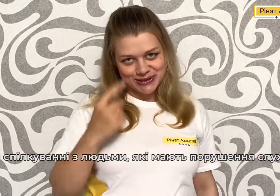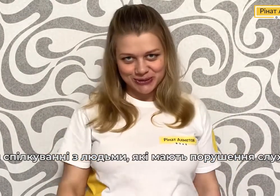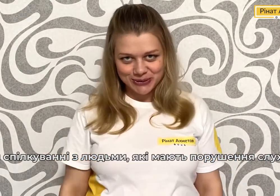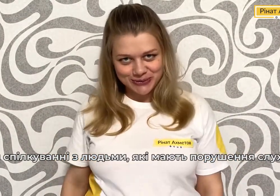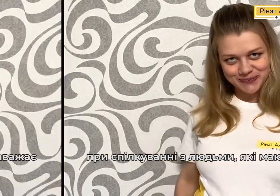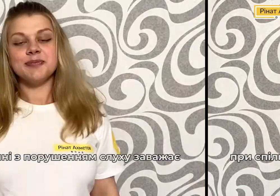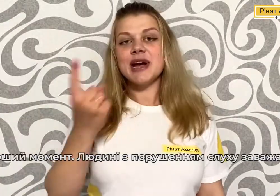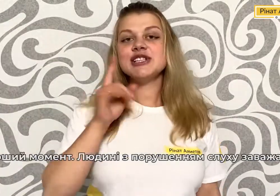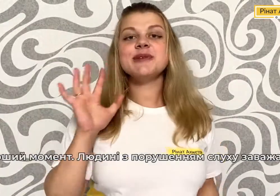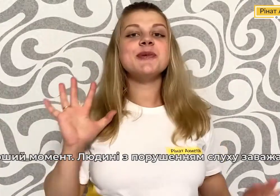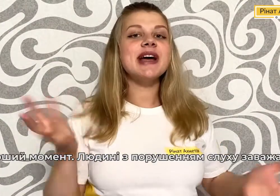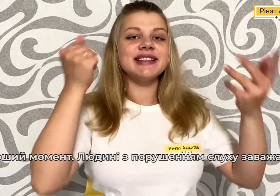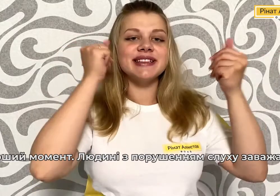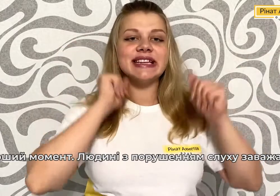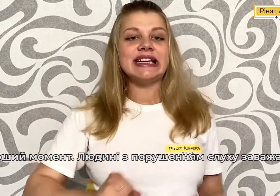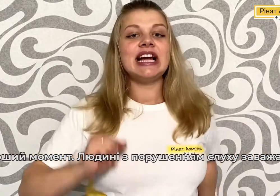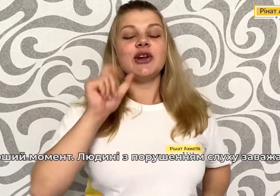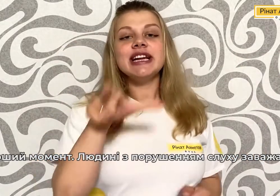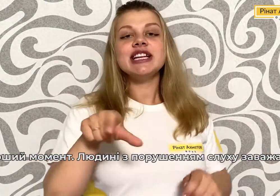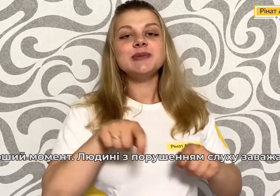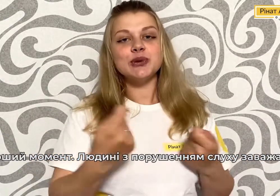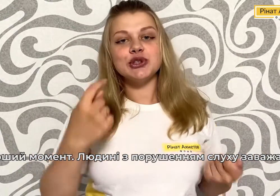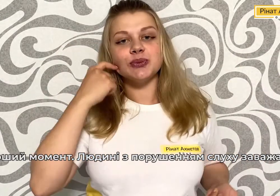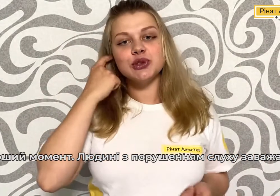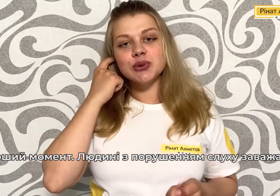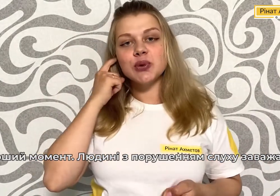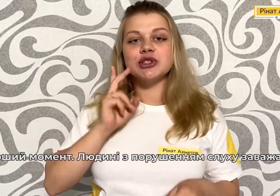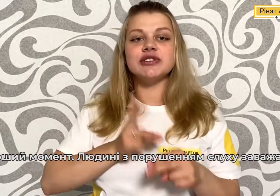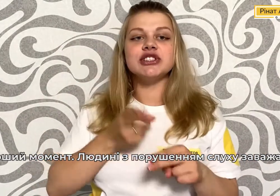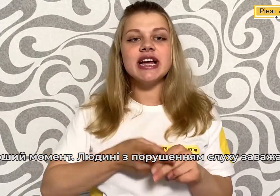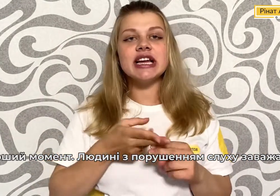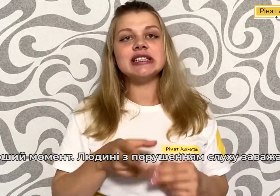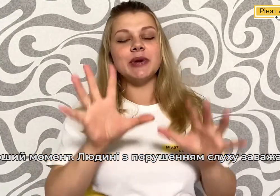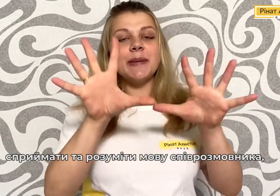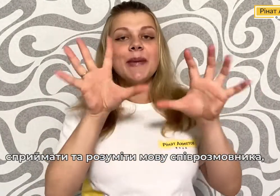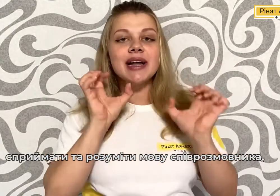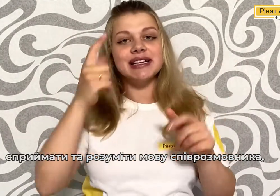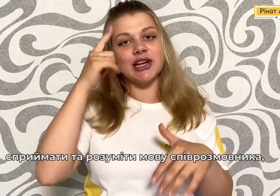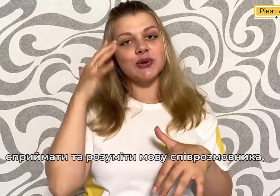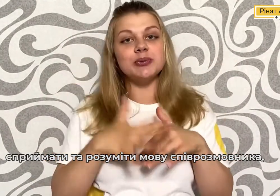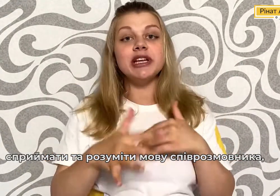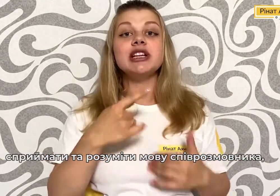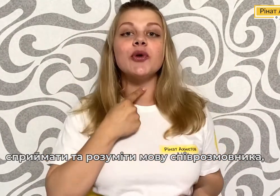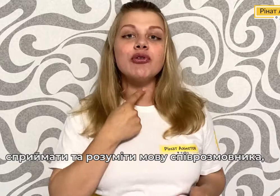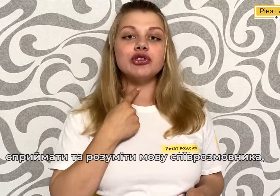слуху Перший момент Людині з порушенням слуху заважає сприймати та розуміти мову